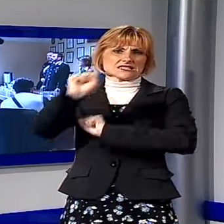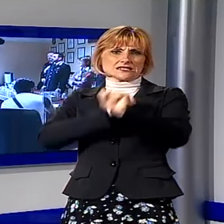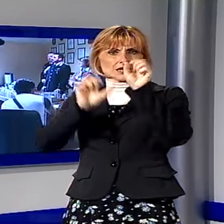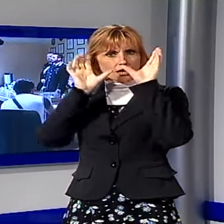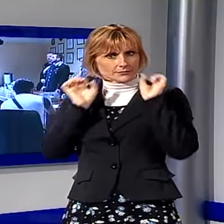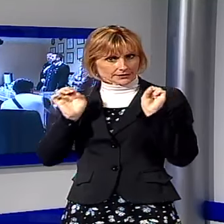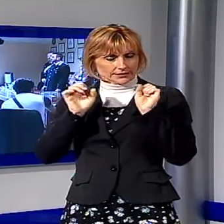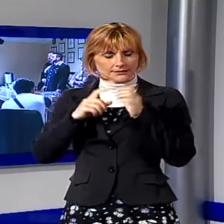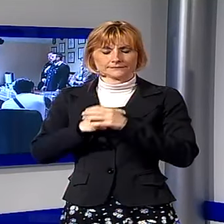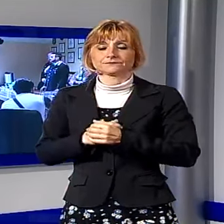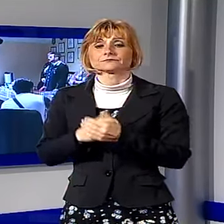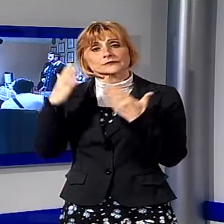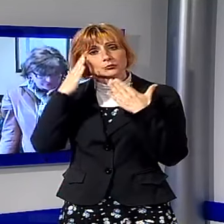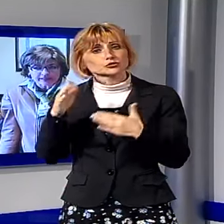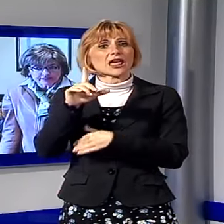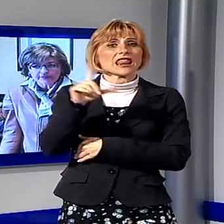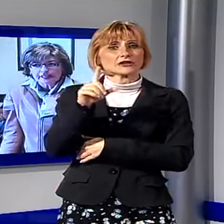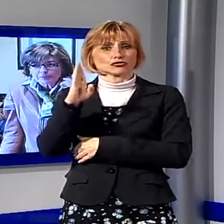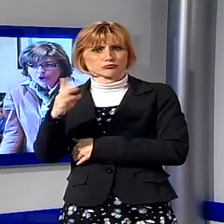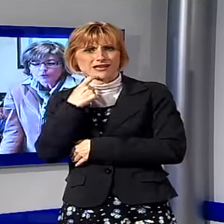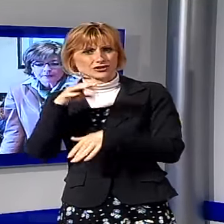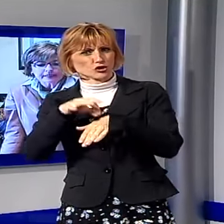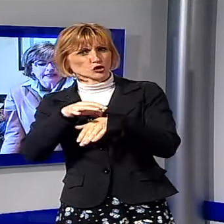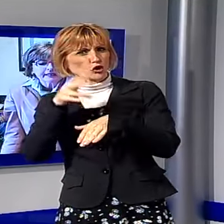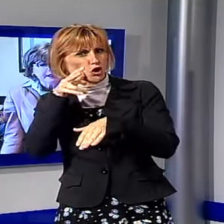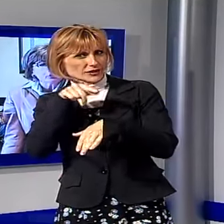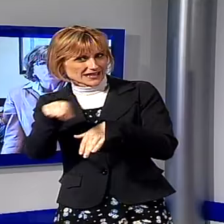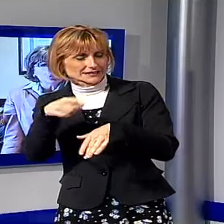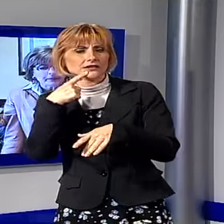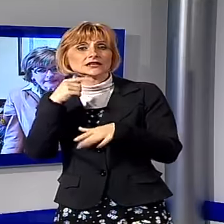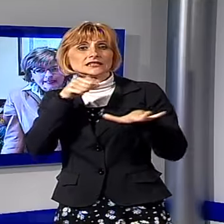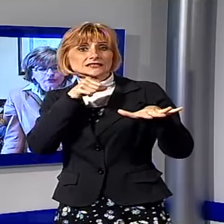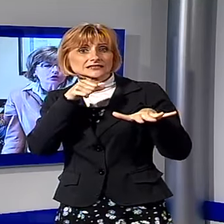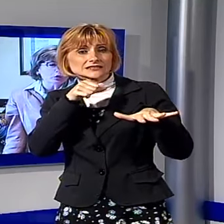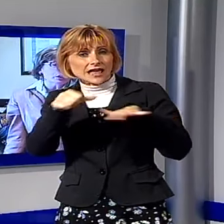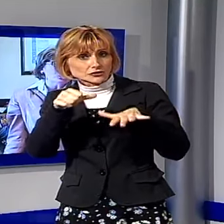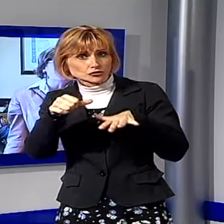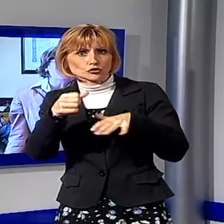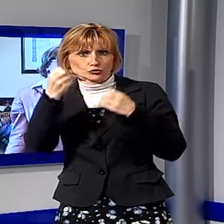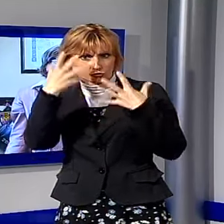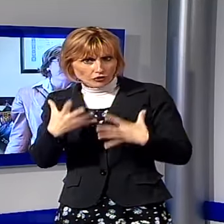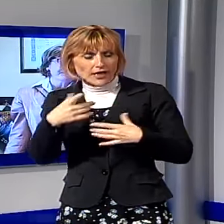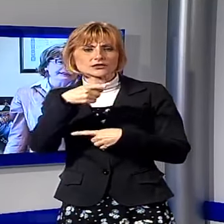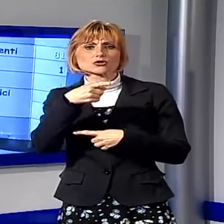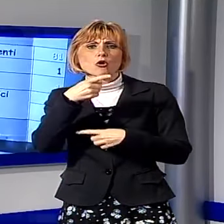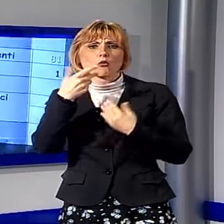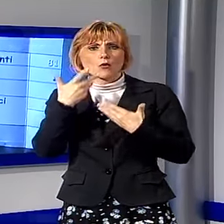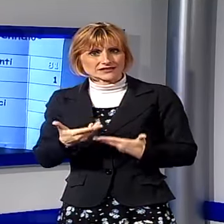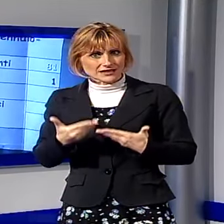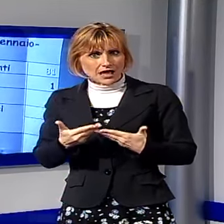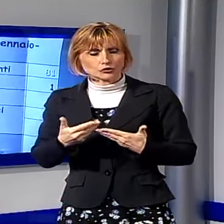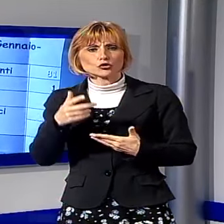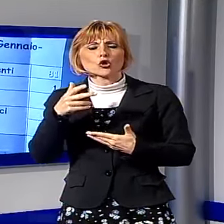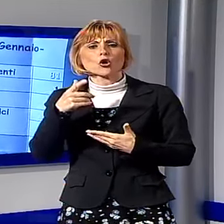Purtroppo, hanno spiegato le dottoresse Lenci e Banti, questo è il sesto episodio di violenza su donna incinta che accade quest'anno in Lucchesia e il